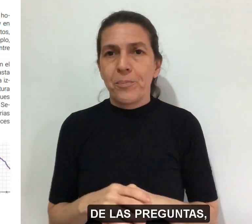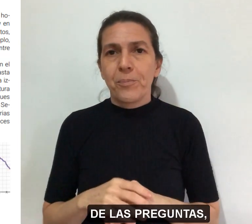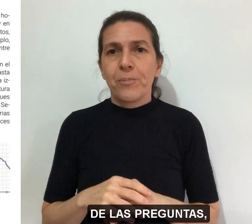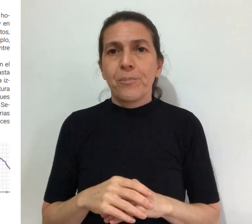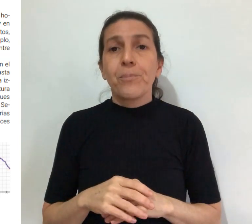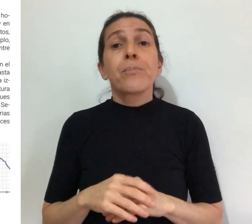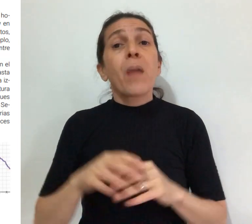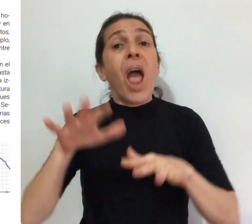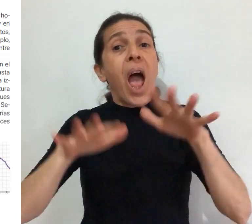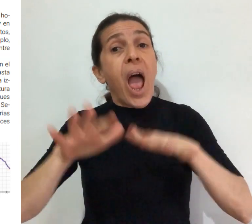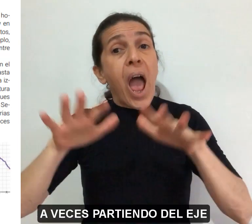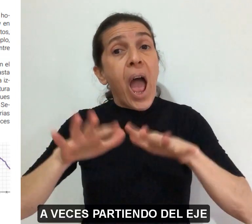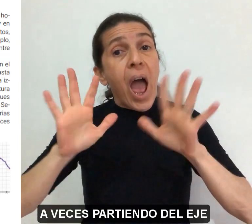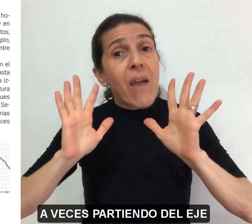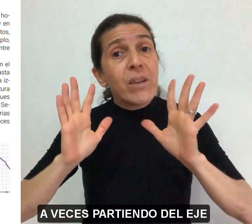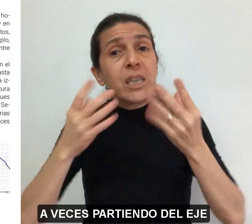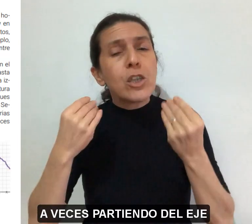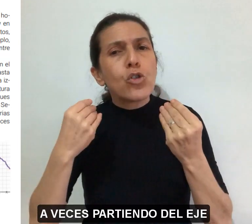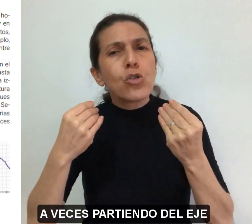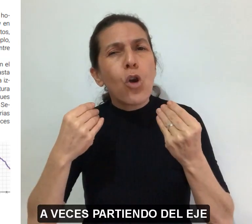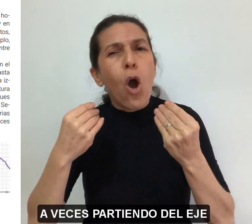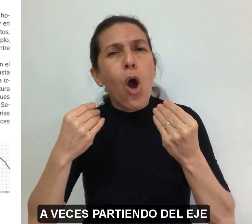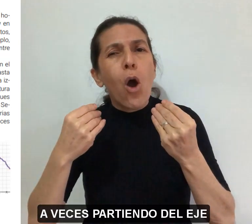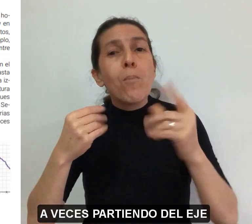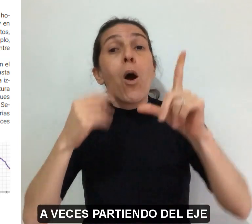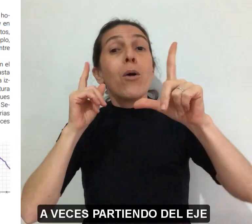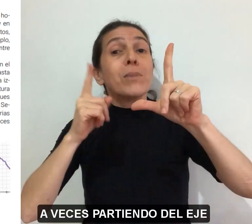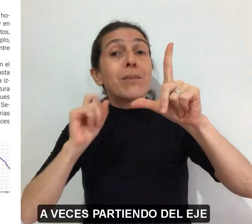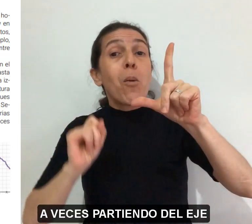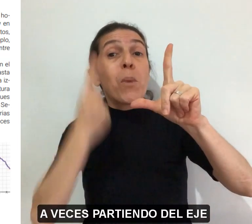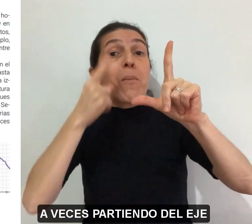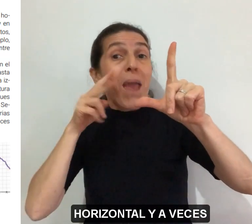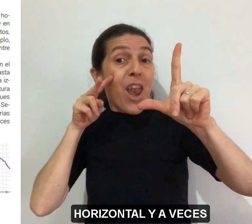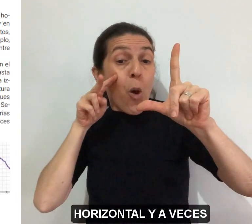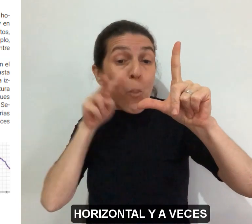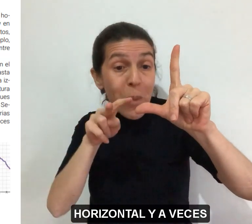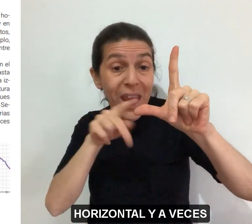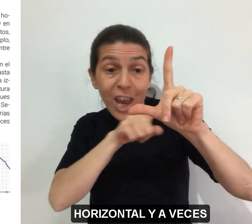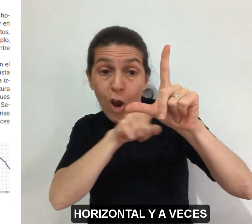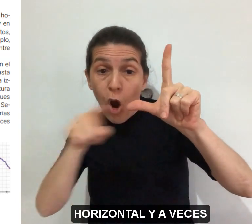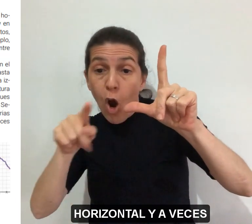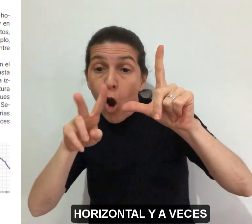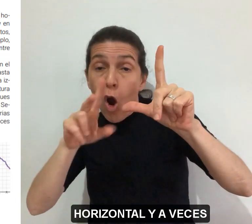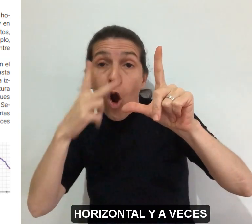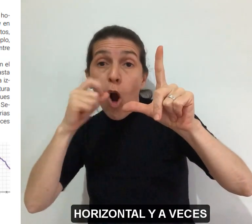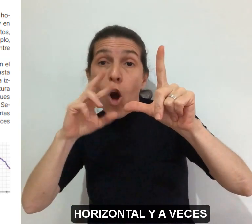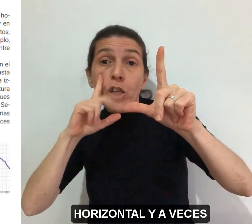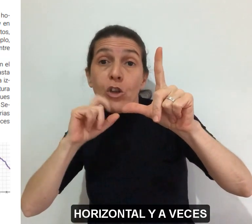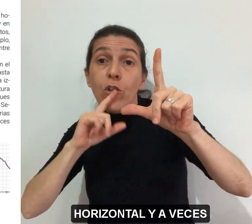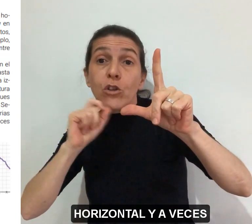preguntas, a veces partiendo del eje horizontal, y a veces